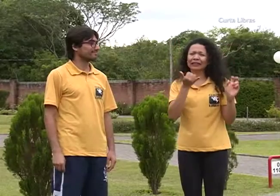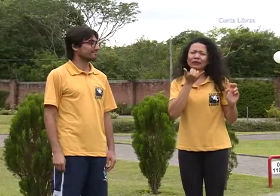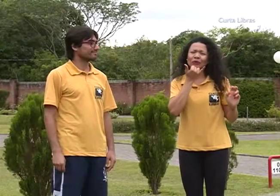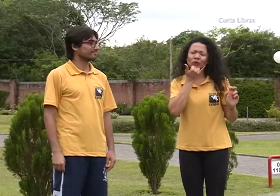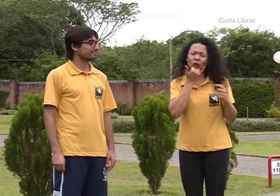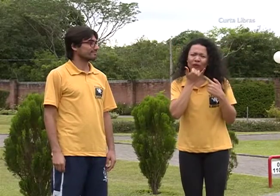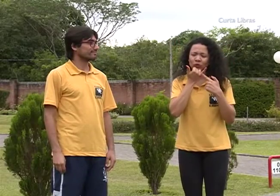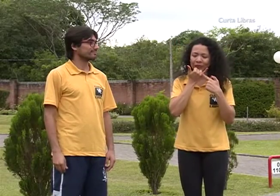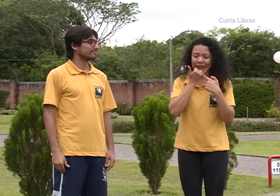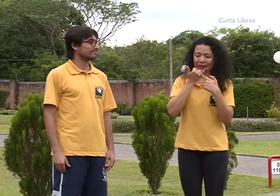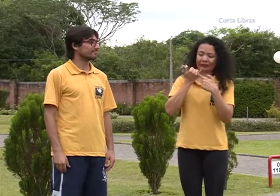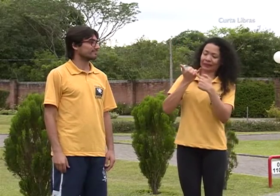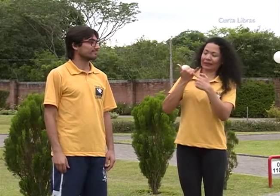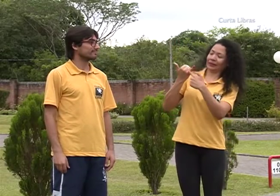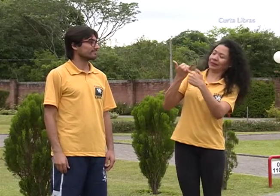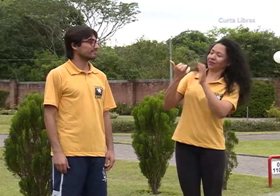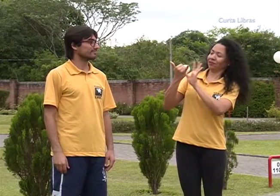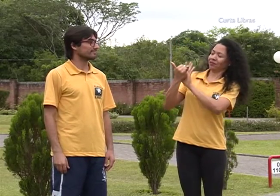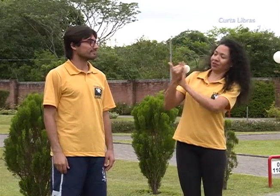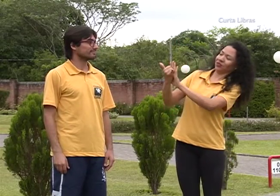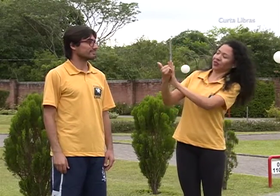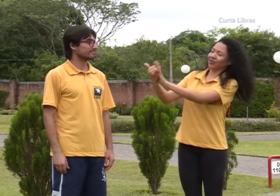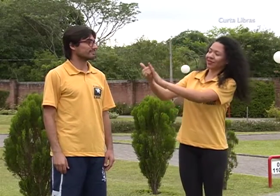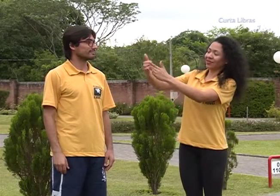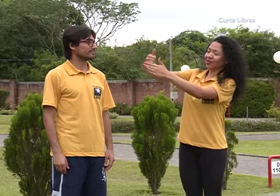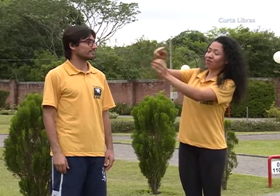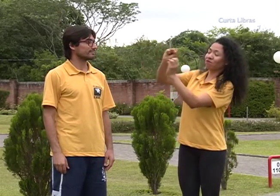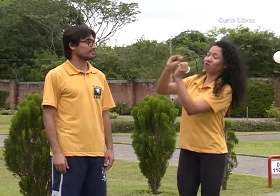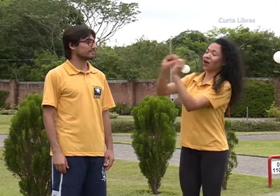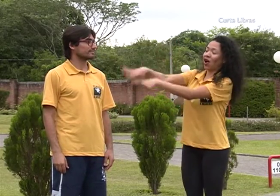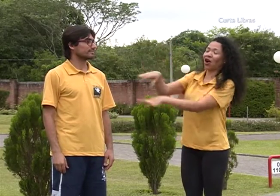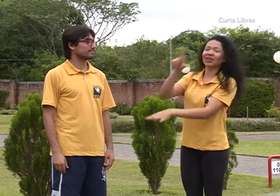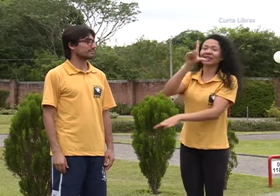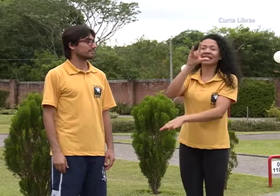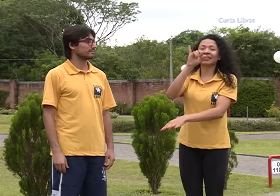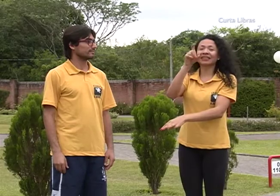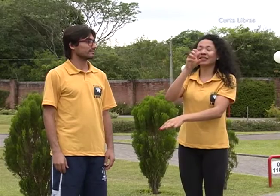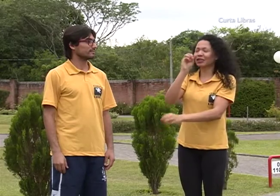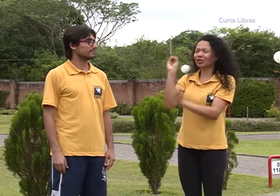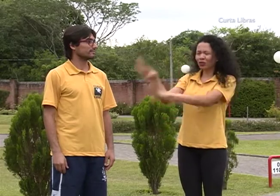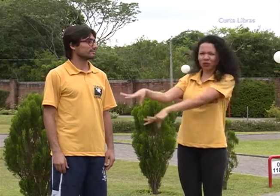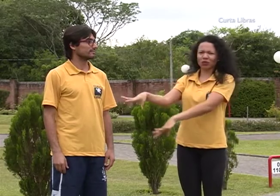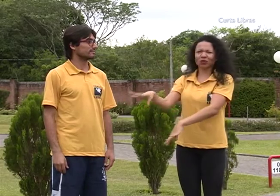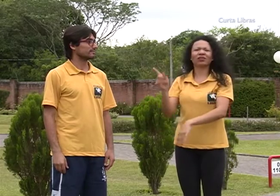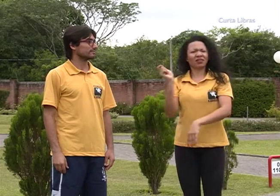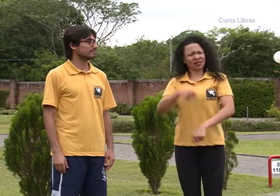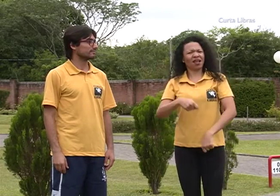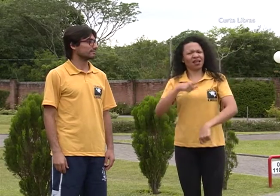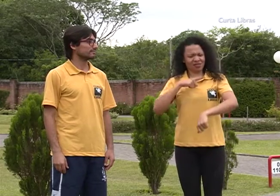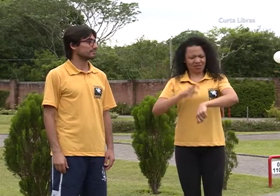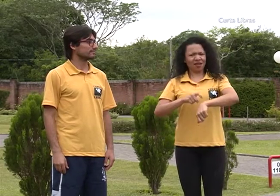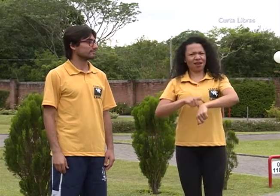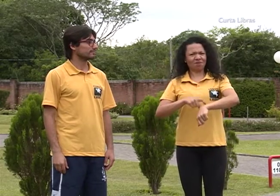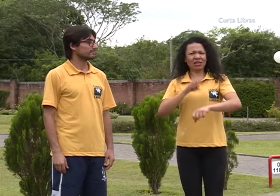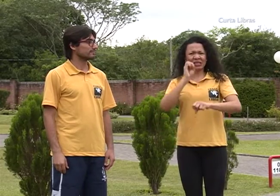Então, desculpas e tem que evitar. Jogar fora, no lixo. É possível sim ter um tempo para as atividades.